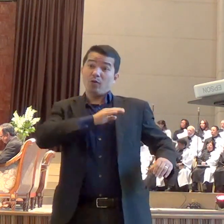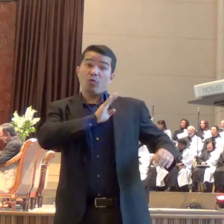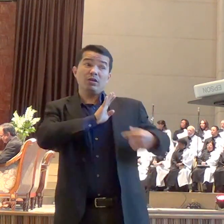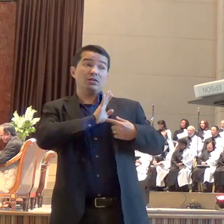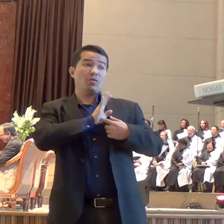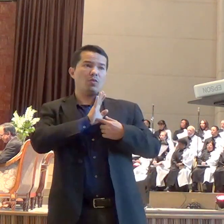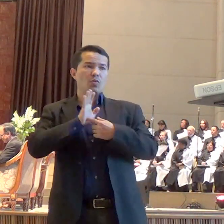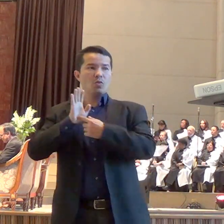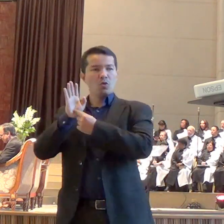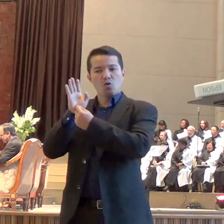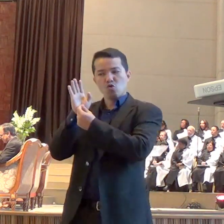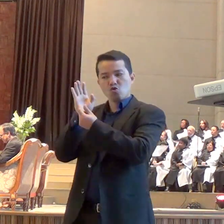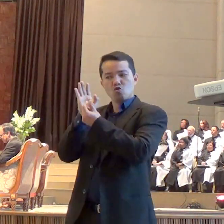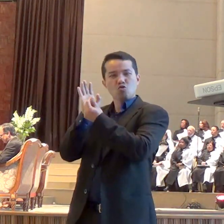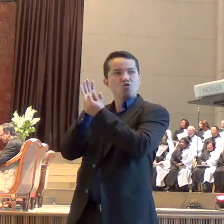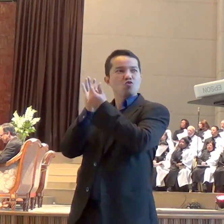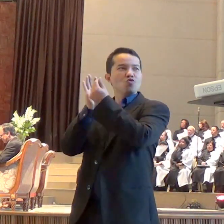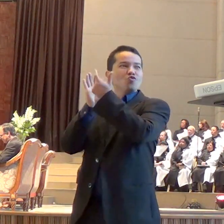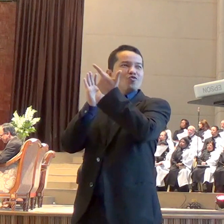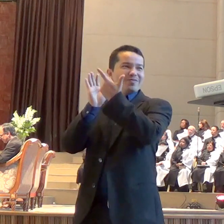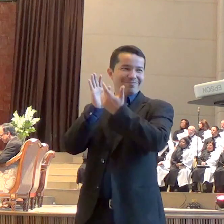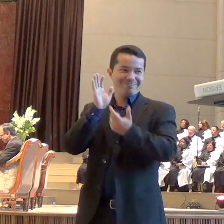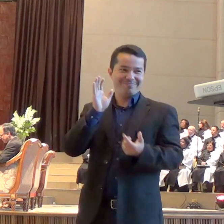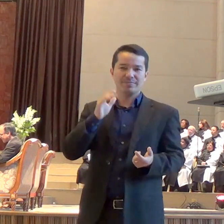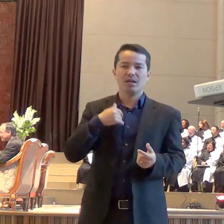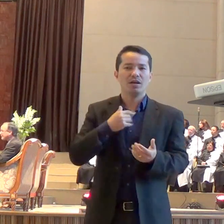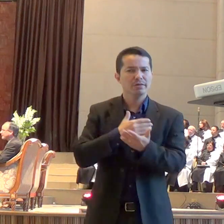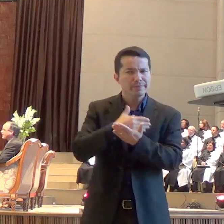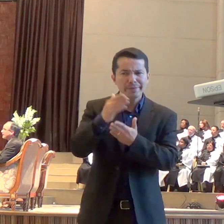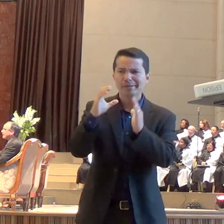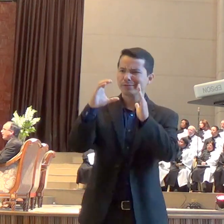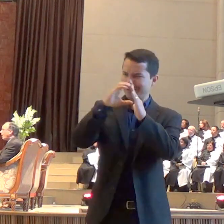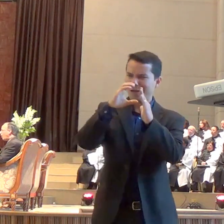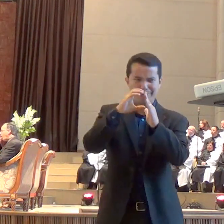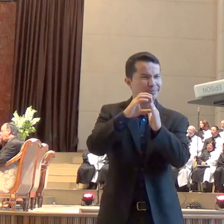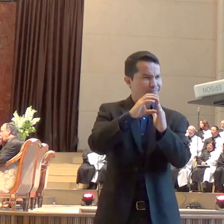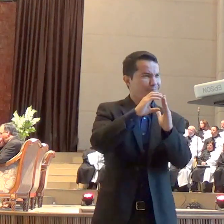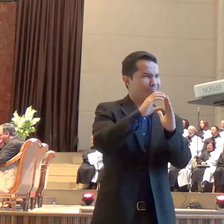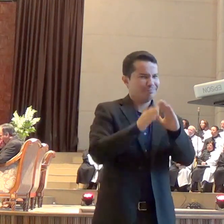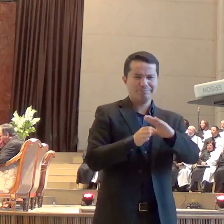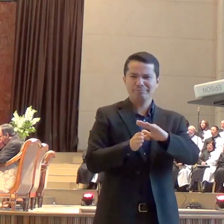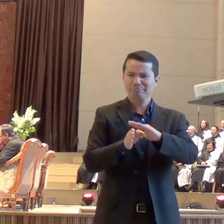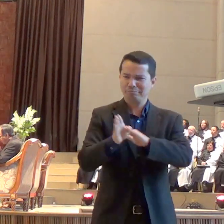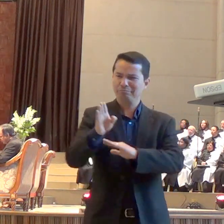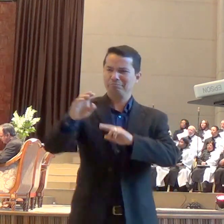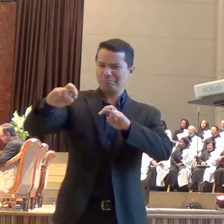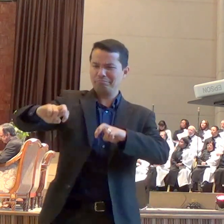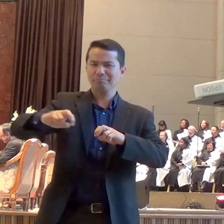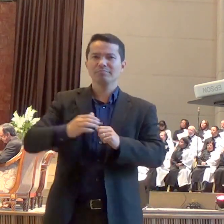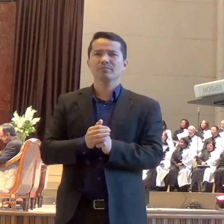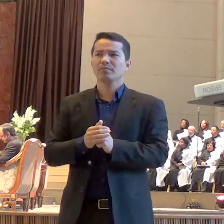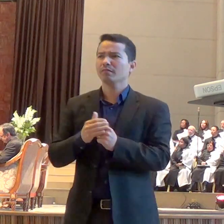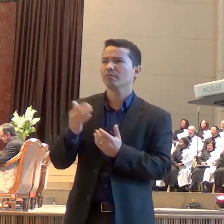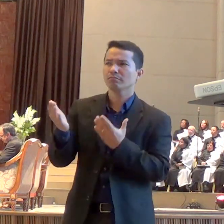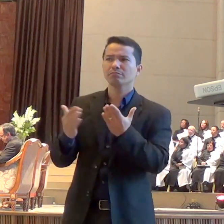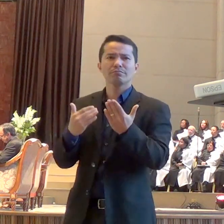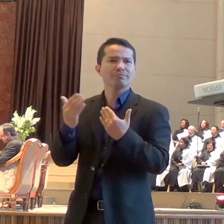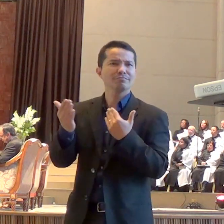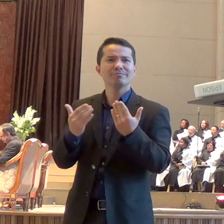começou a ouvir a palavra, começou a ver uma série de ensinos da palavra de Deus. E um dia ela saiu para